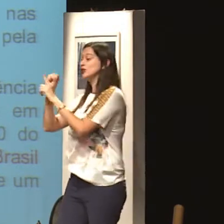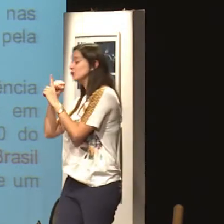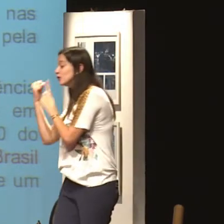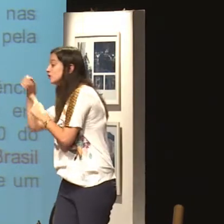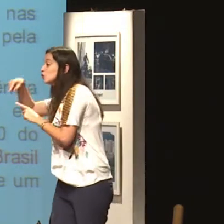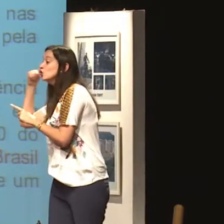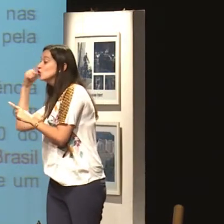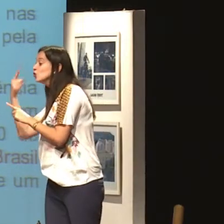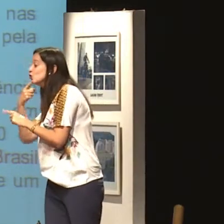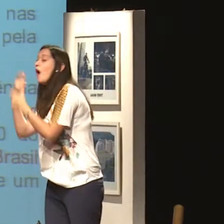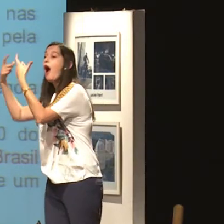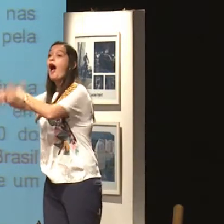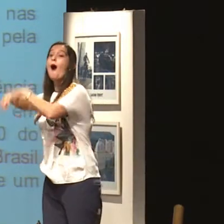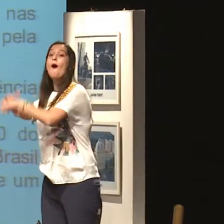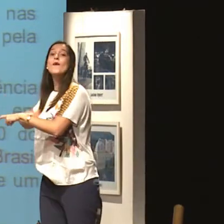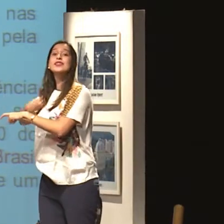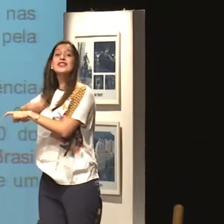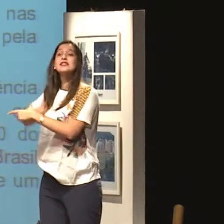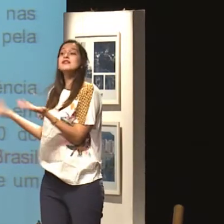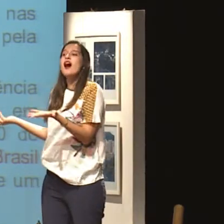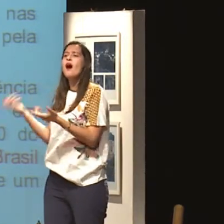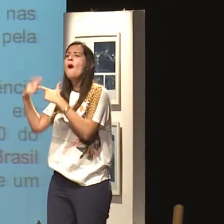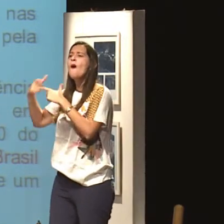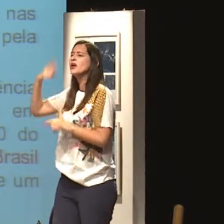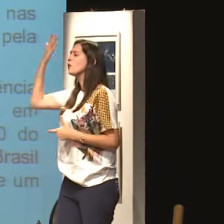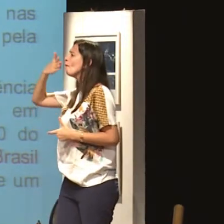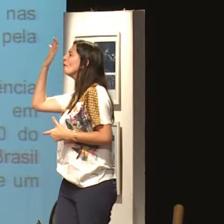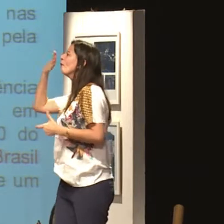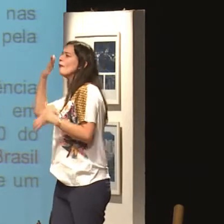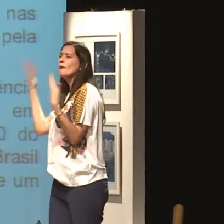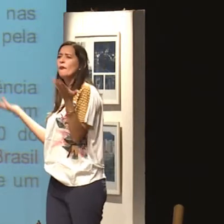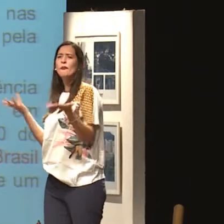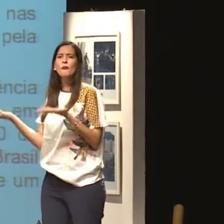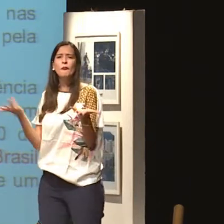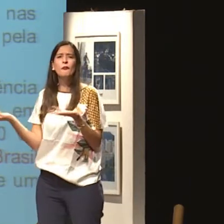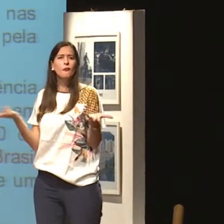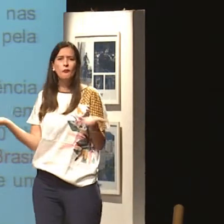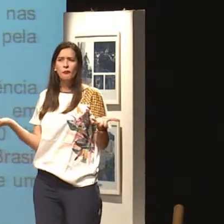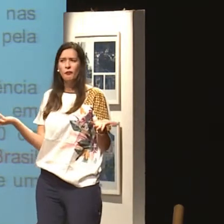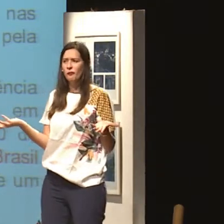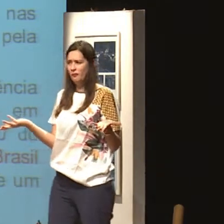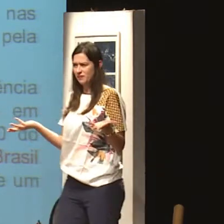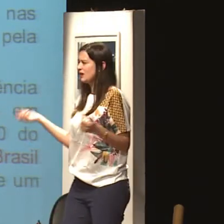que tem outras pessoas, né, e onde essas pessoas estão? Como é que elas conseguem viver? Elas são vistas ou não são vistas?